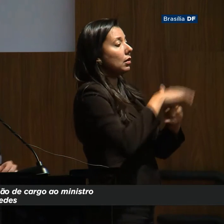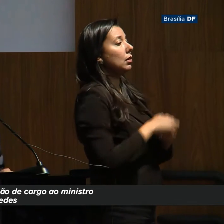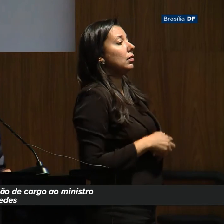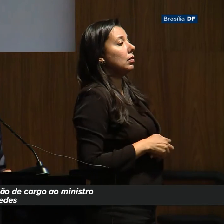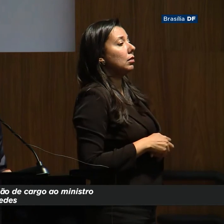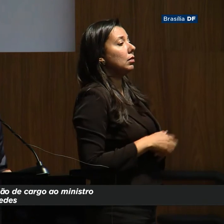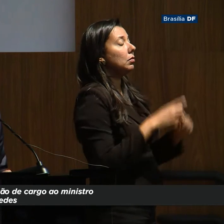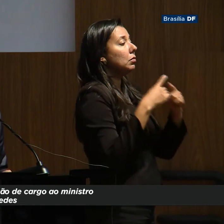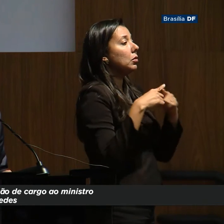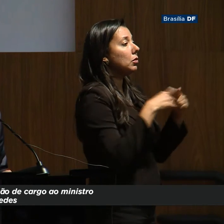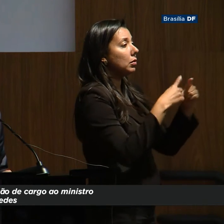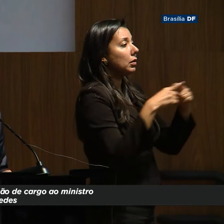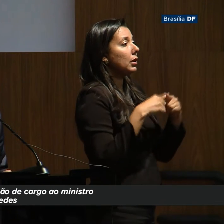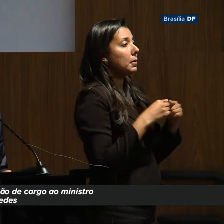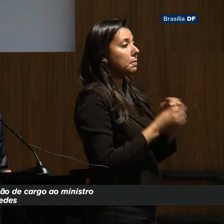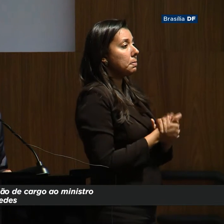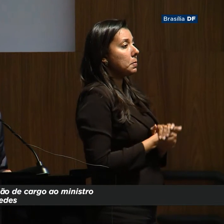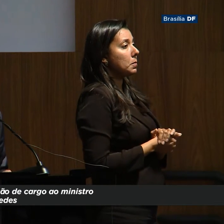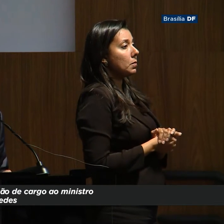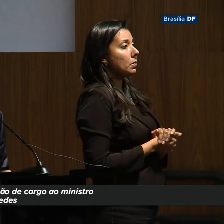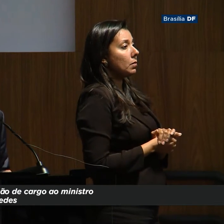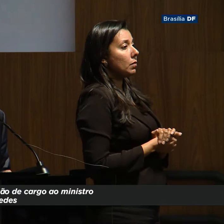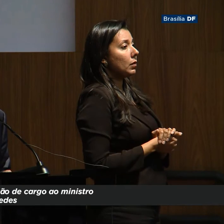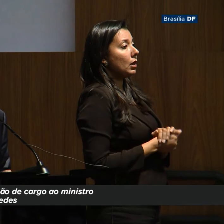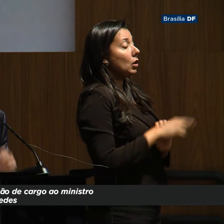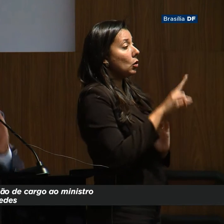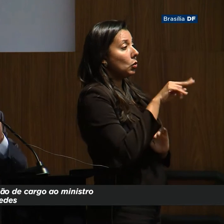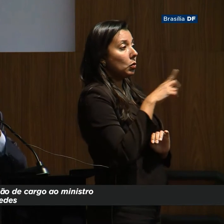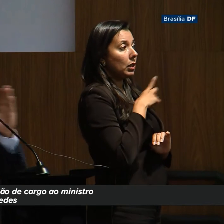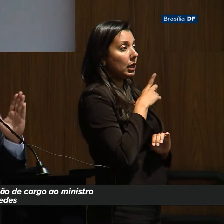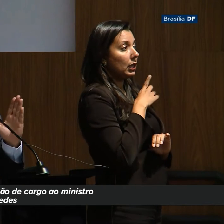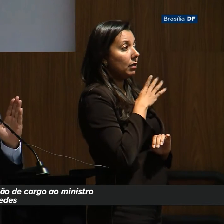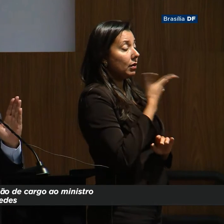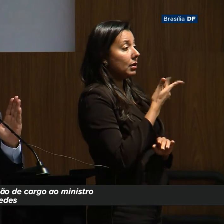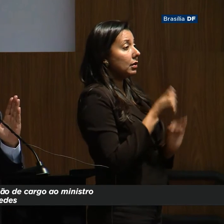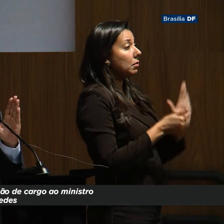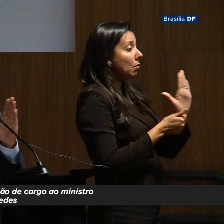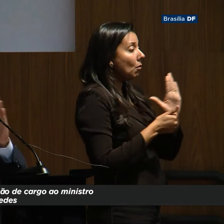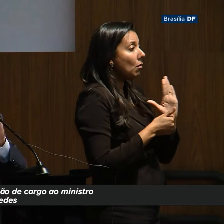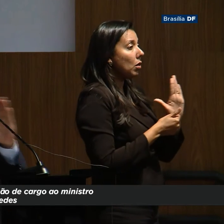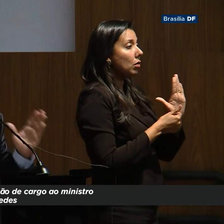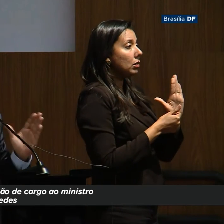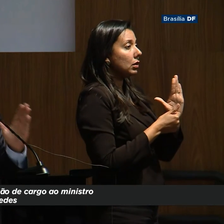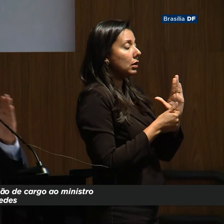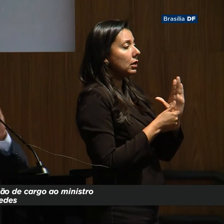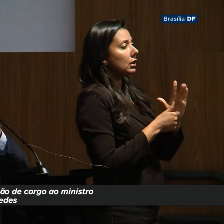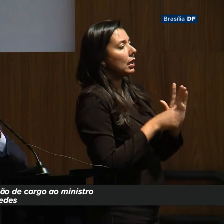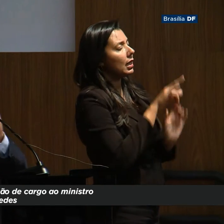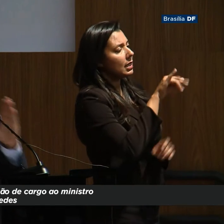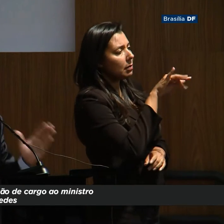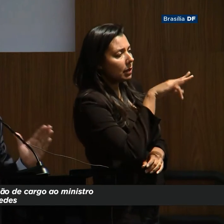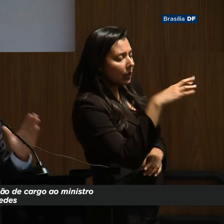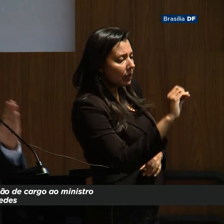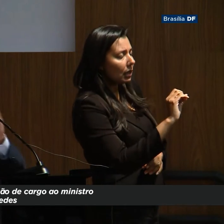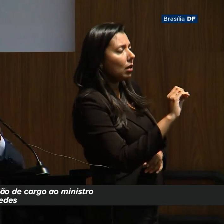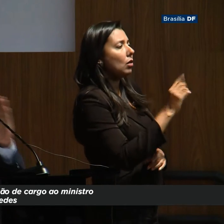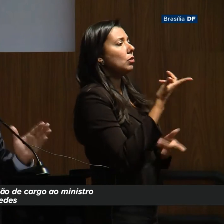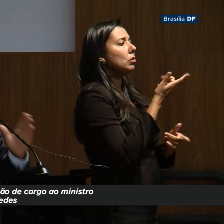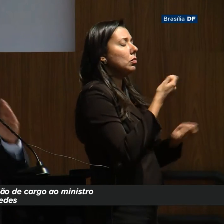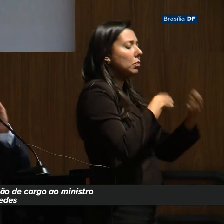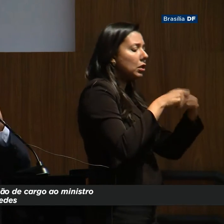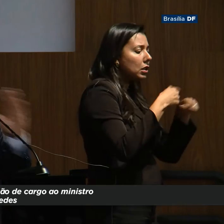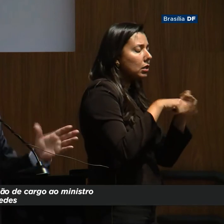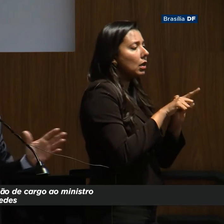porque os Chicago Olds nunca tiveram só essa face da estabilização, do regime fiscal,